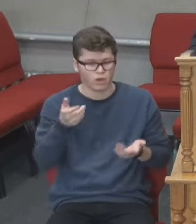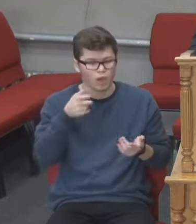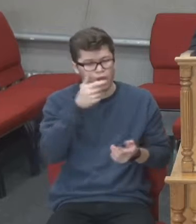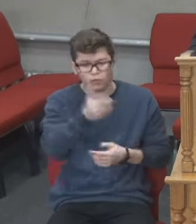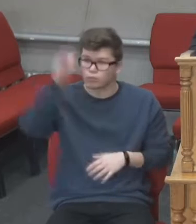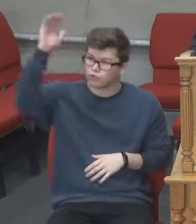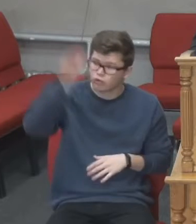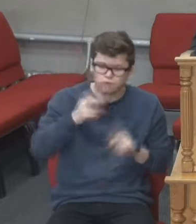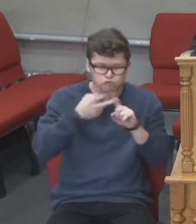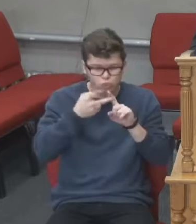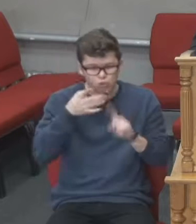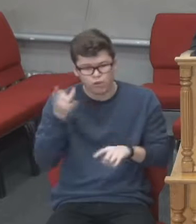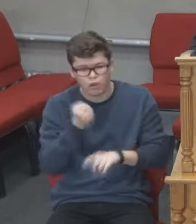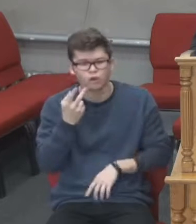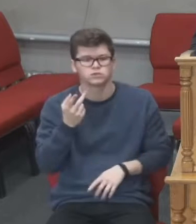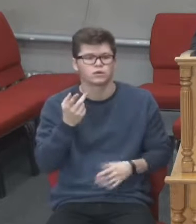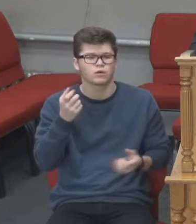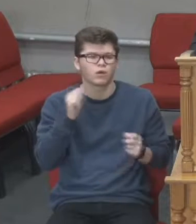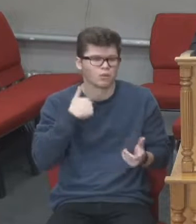приходу твого і кінця віку?